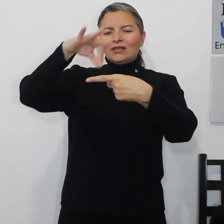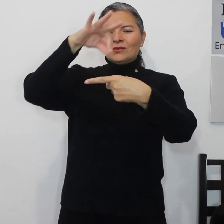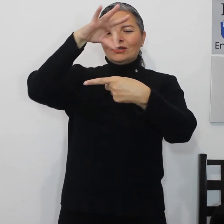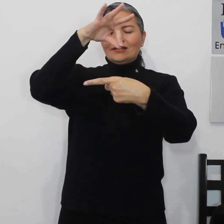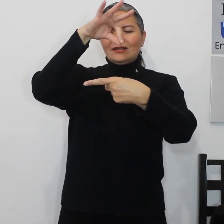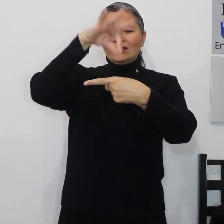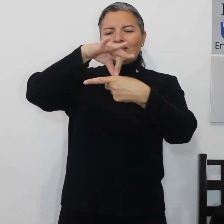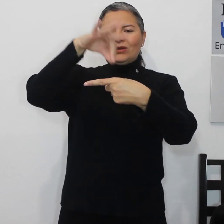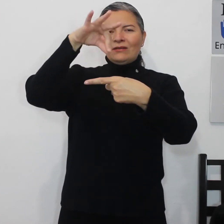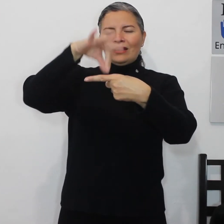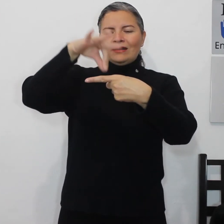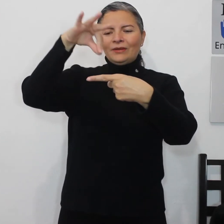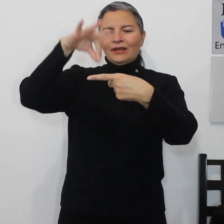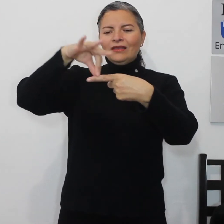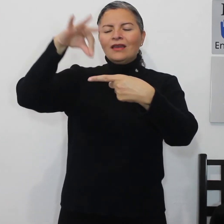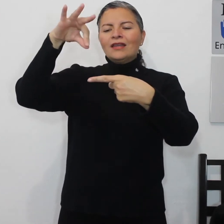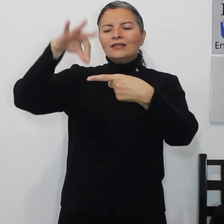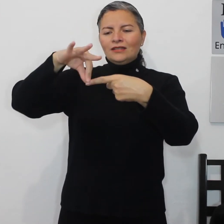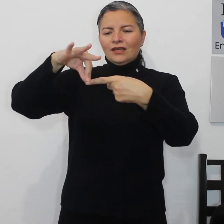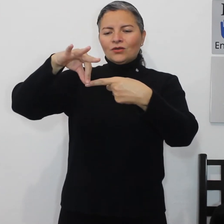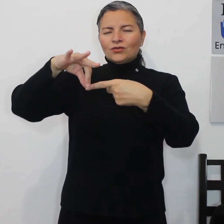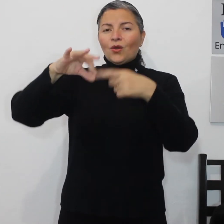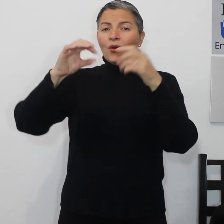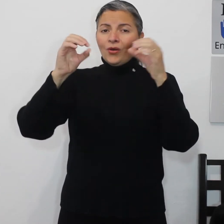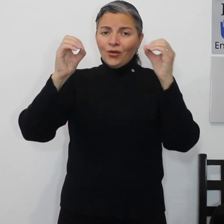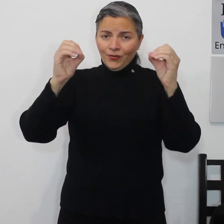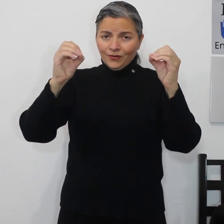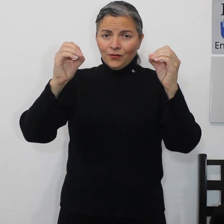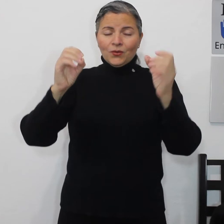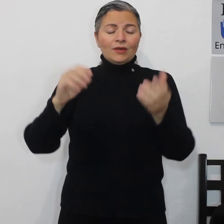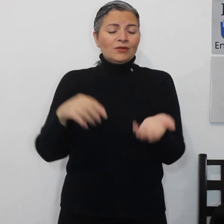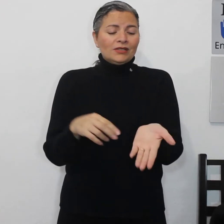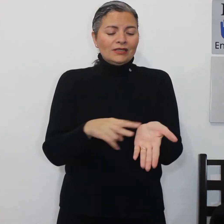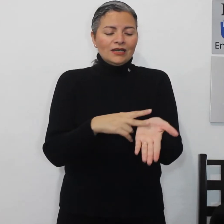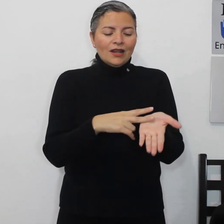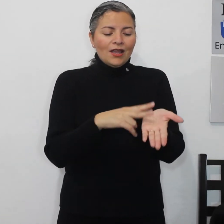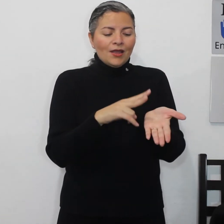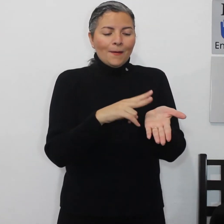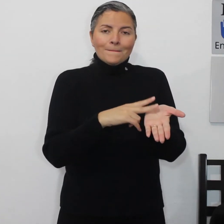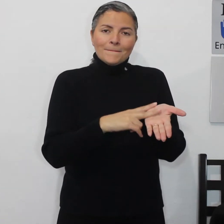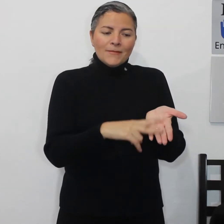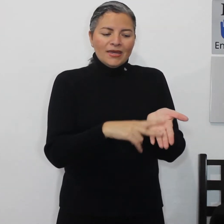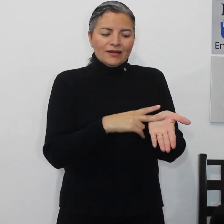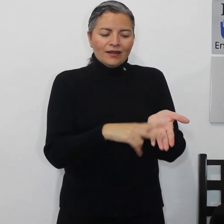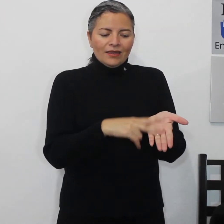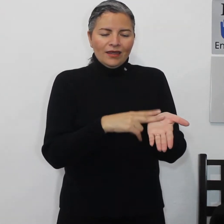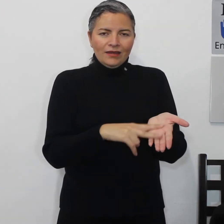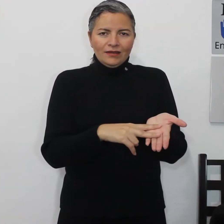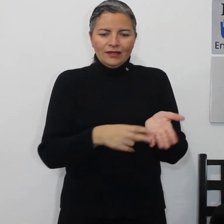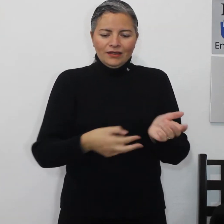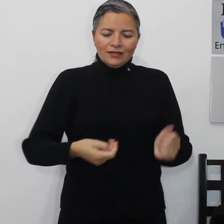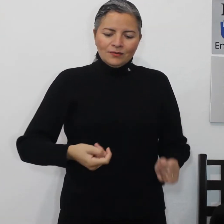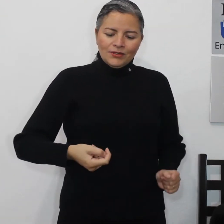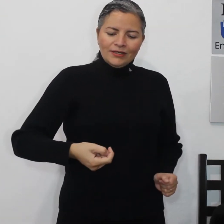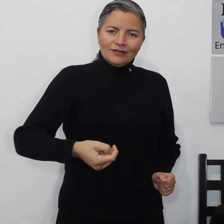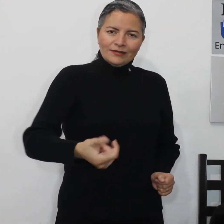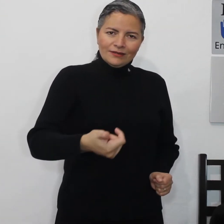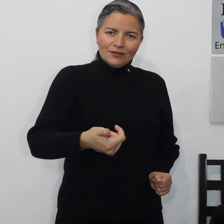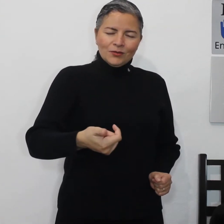las bolitas del chicharo en la vaina verdad chicharos o podemos decir verde y después como